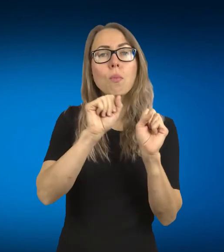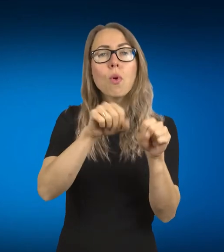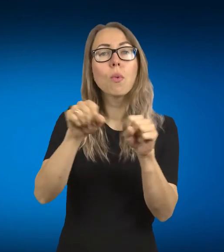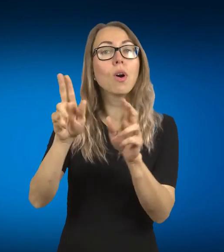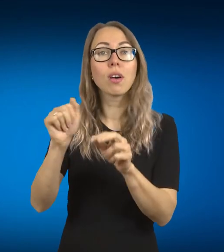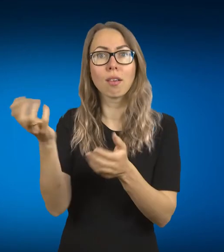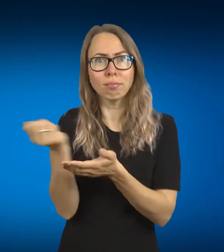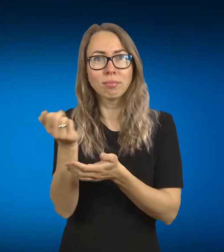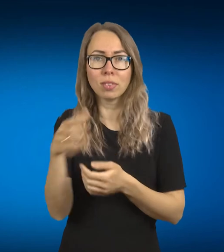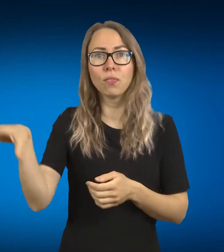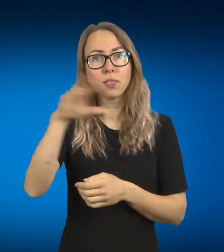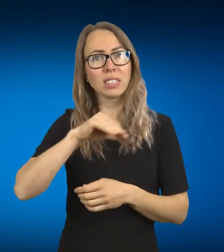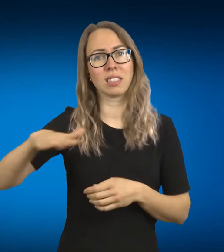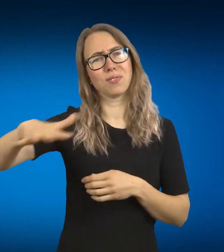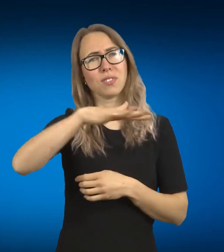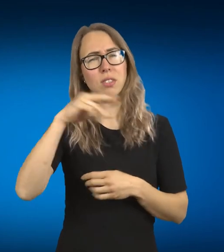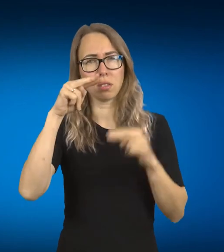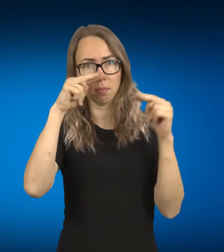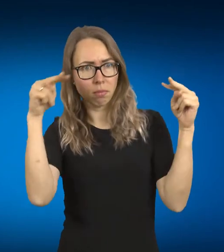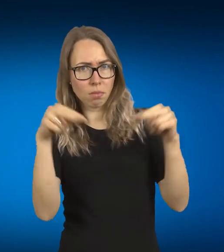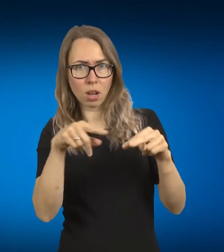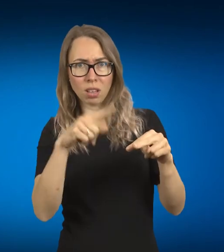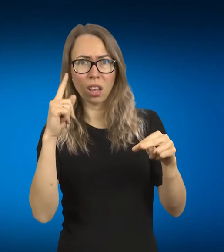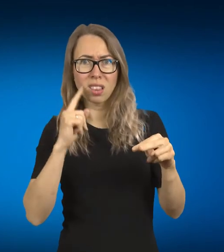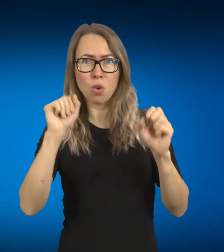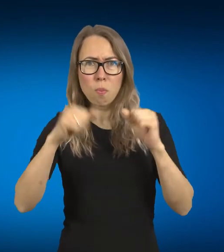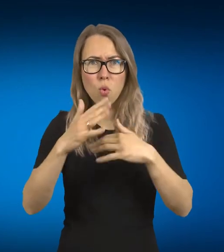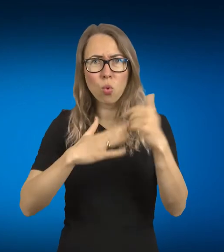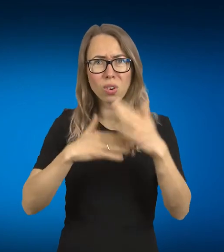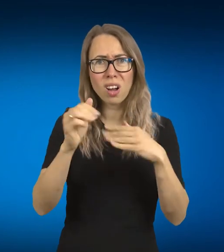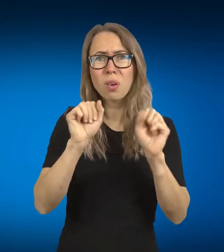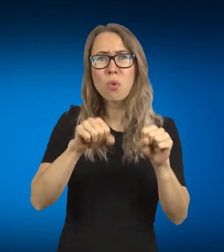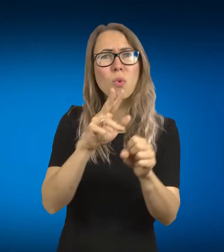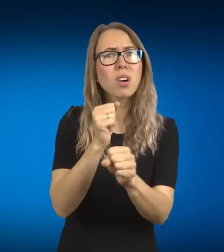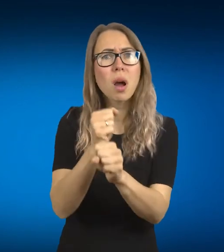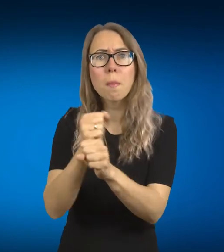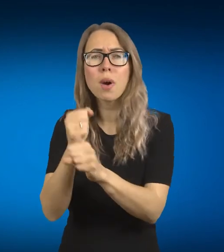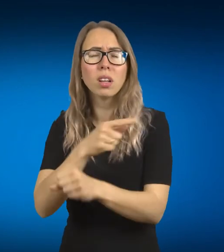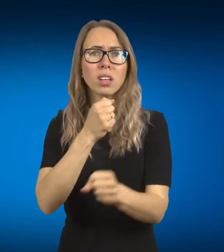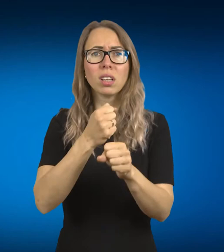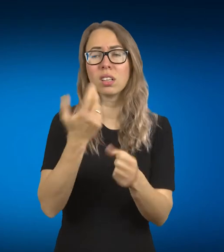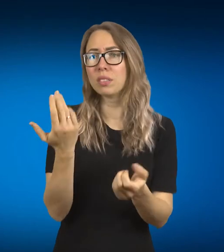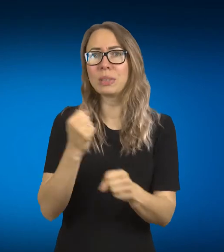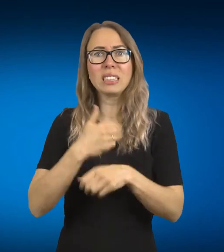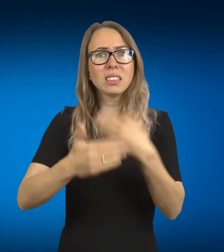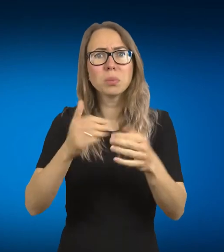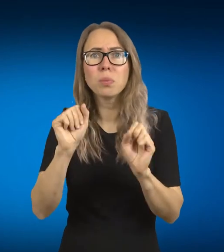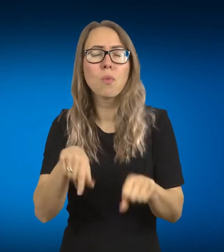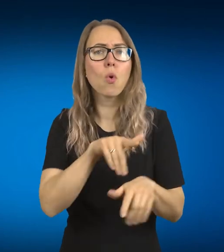ir pasirodyti visuomenį, kokie jų talentai, kokie jų pomegiai, ką jie veikia, kokius verslus kuria, nes tikrai